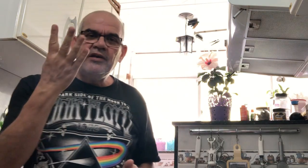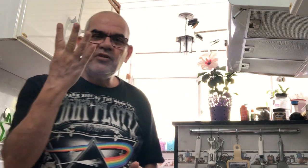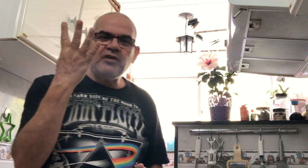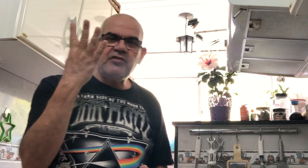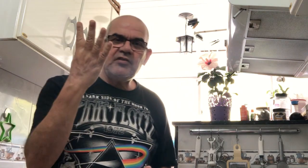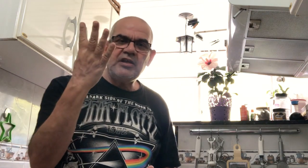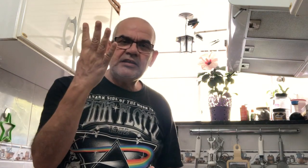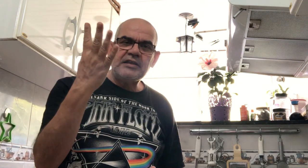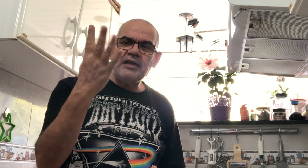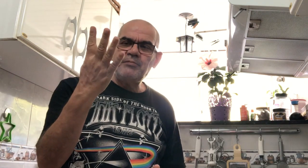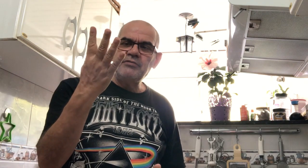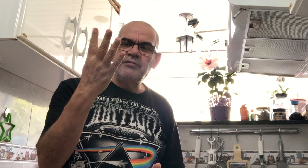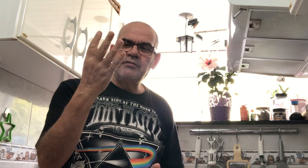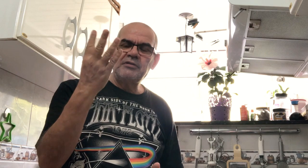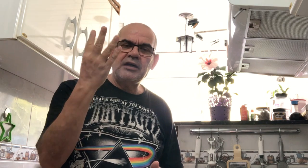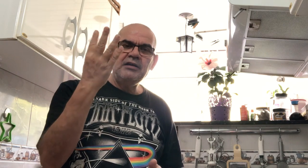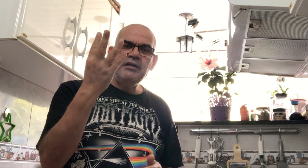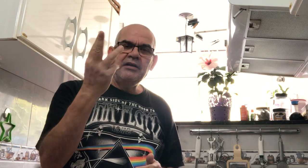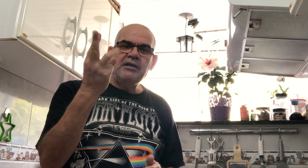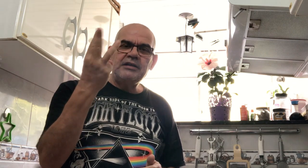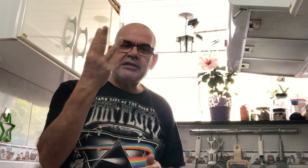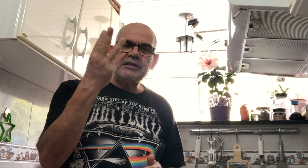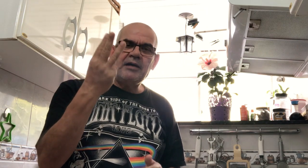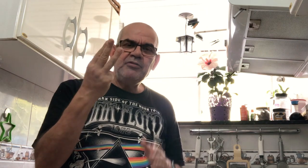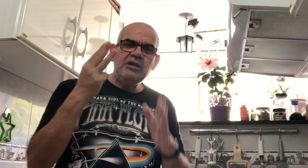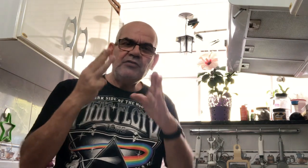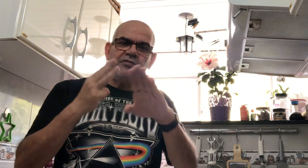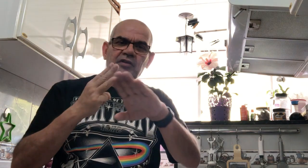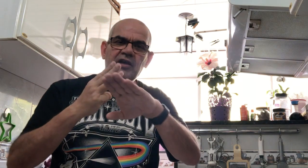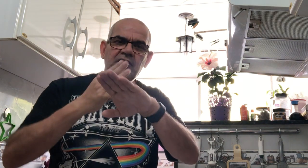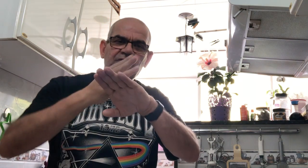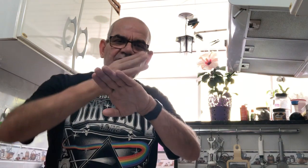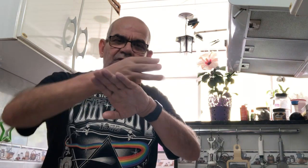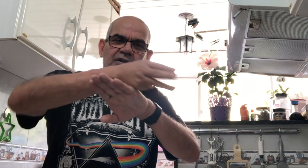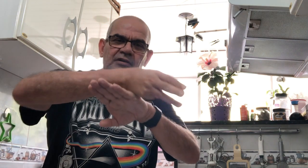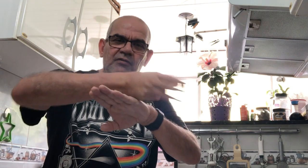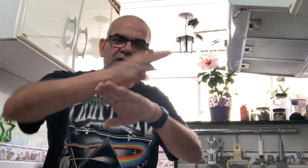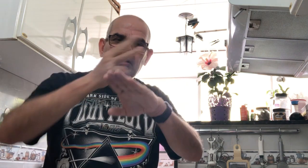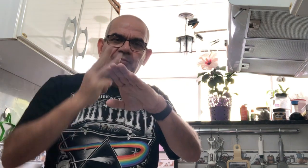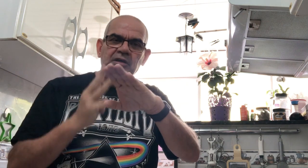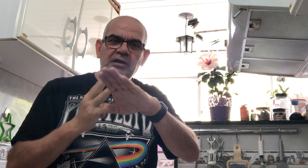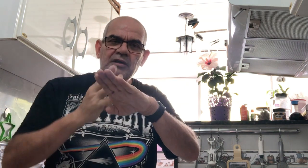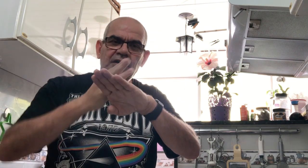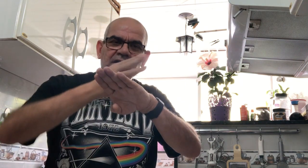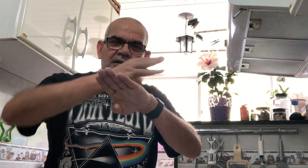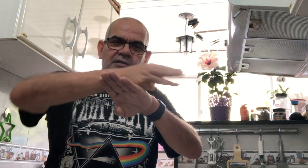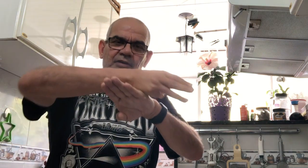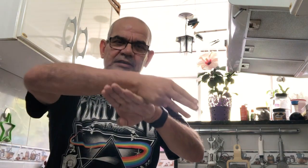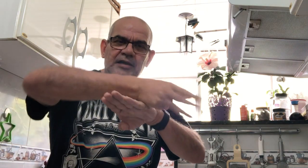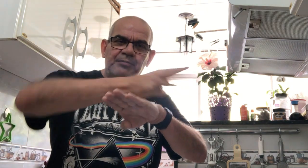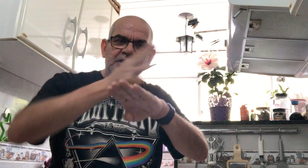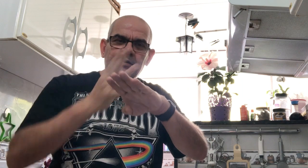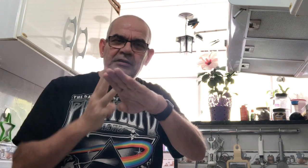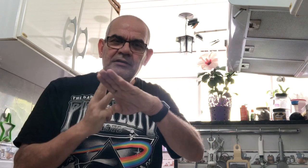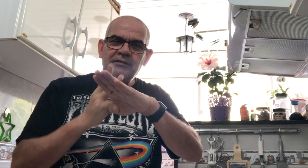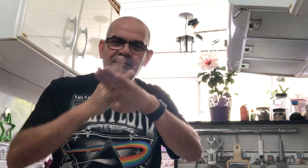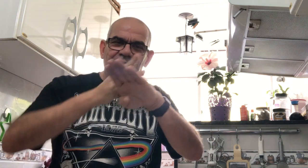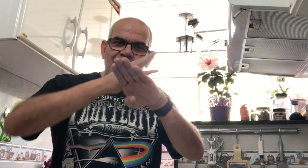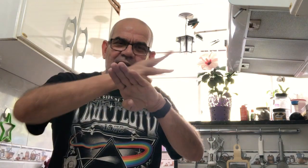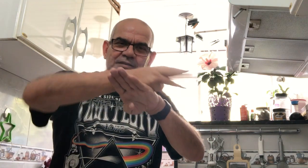É só fazer assim a letra W. Tá? Letra W. E você fazer isso aqui, ó. WhatsApp. WhatsApp. WhatsApp.